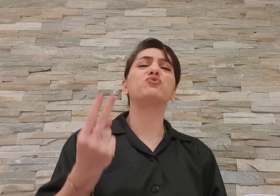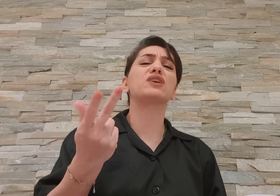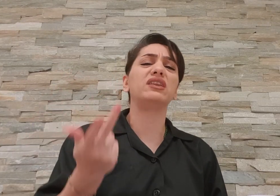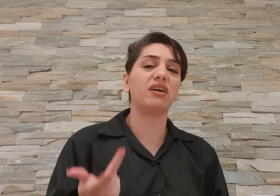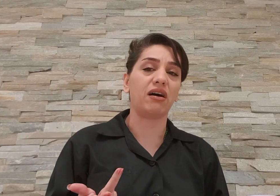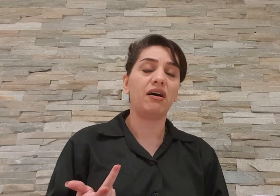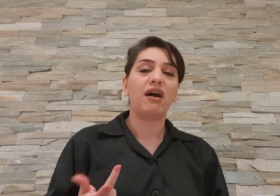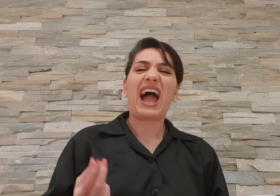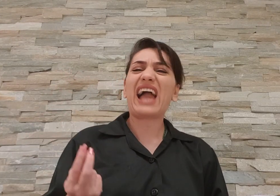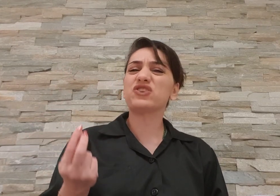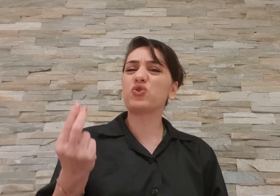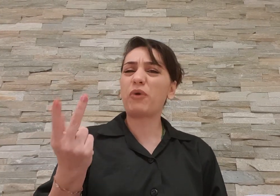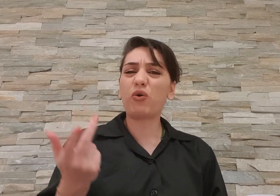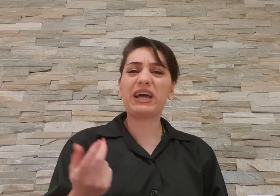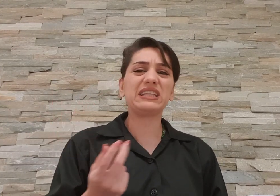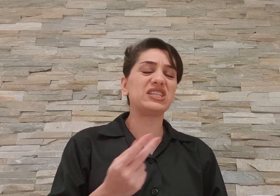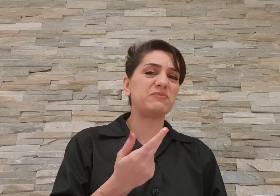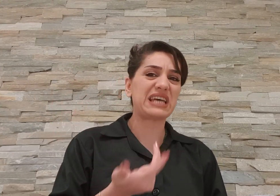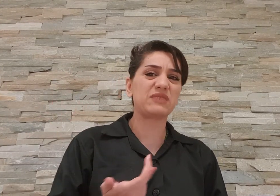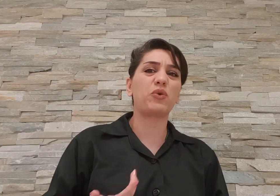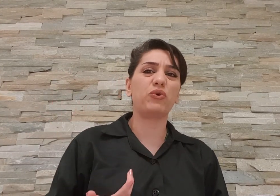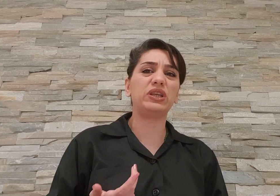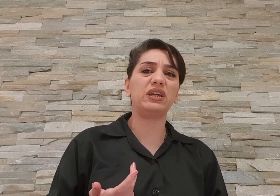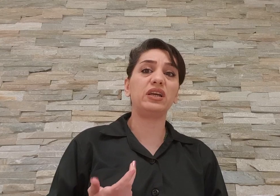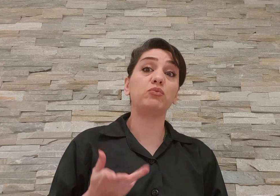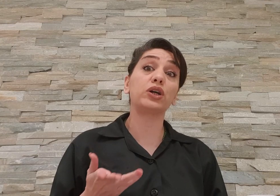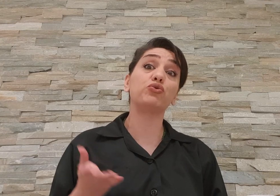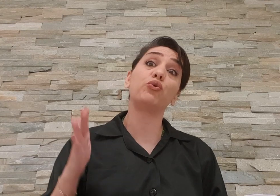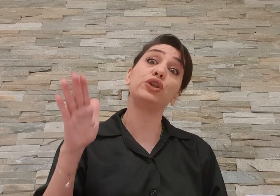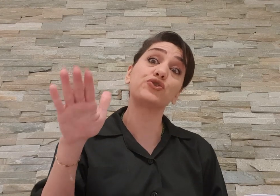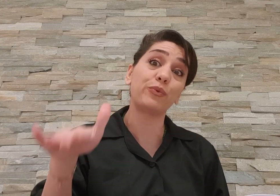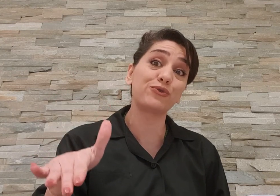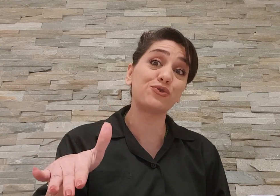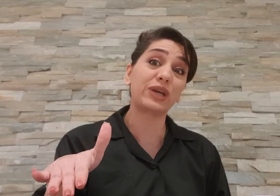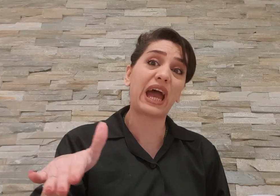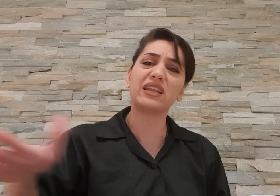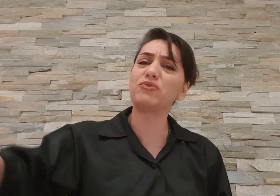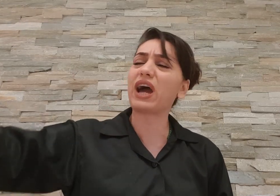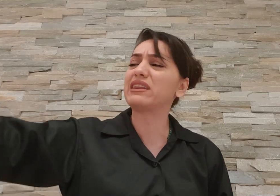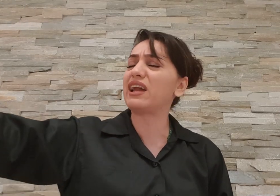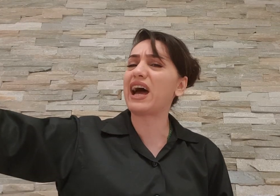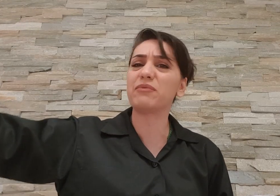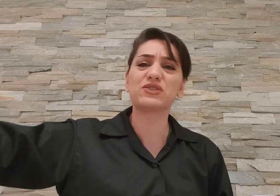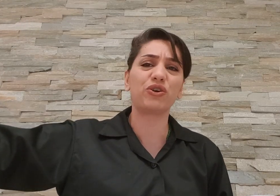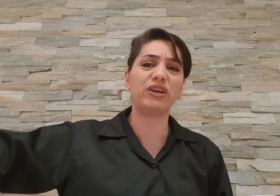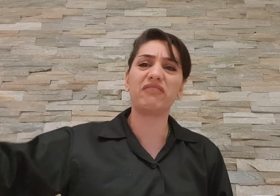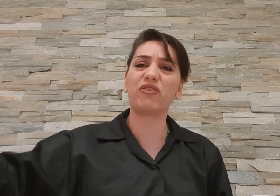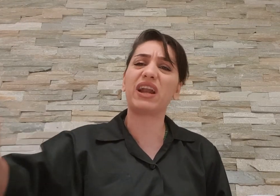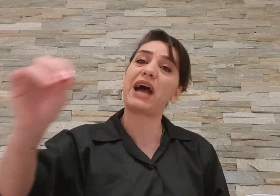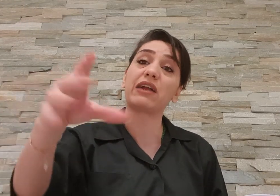موسادیا اگه شما آمدین چیز میزه از ما بردین ما که تو خود شما رسوخ کردیم تا قطر و عربستان و این مرومر هم هر